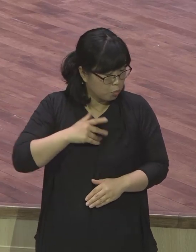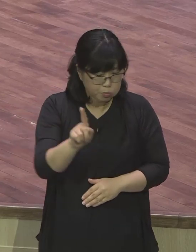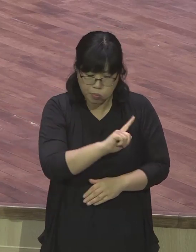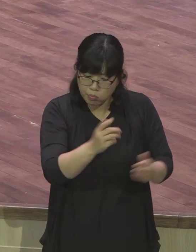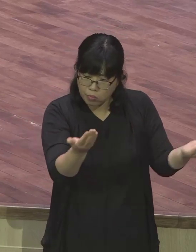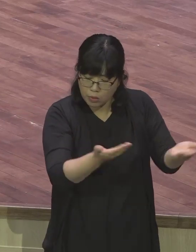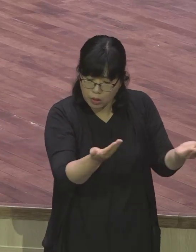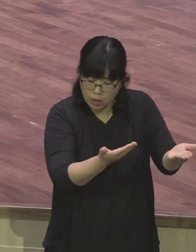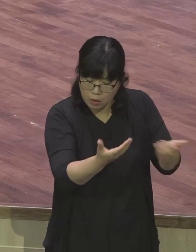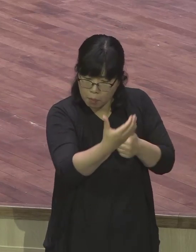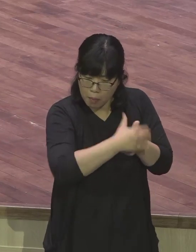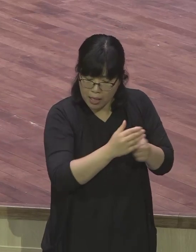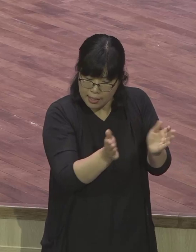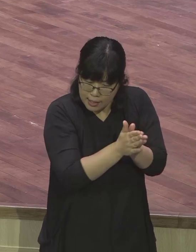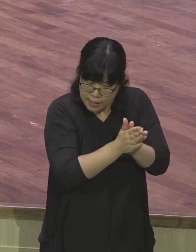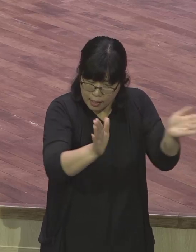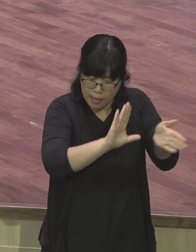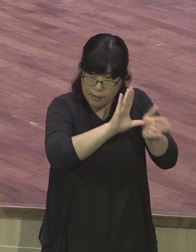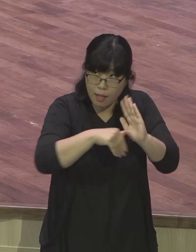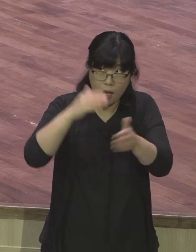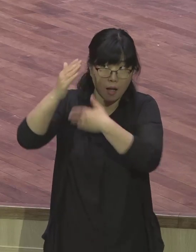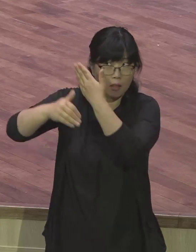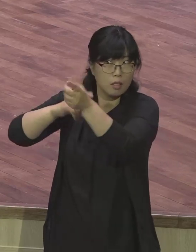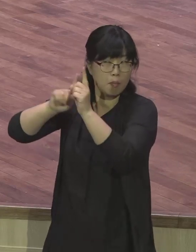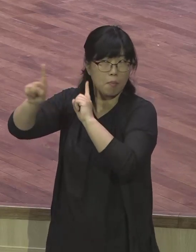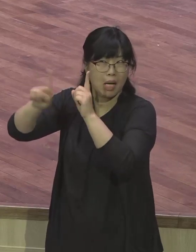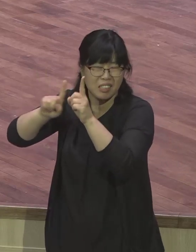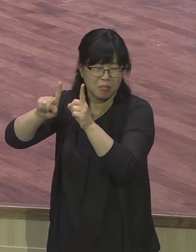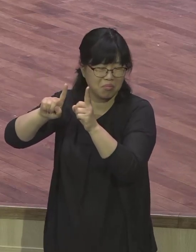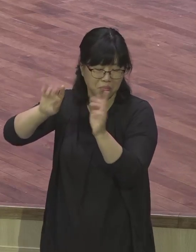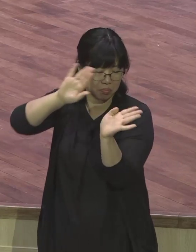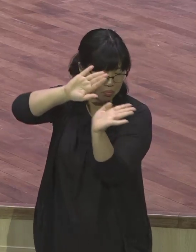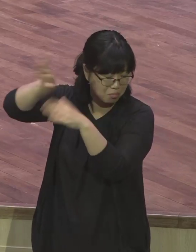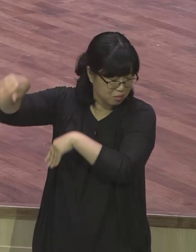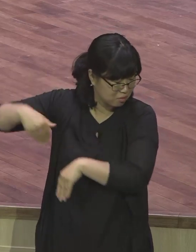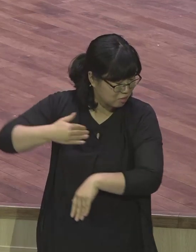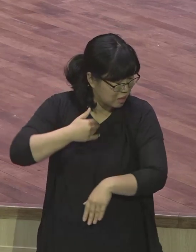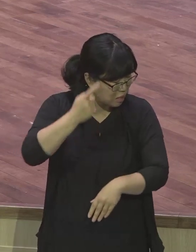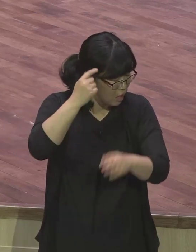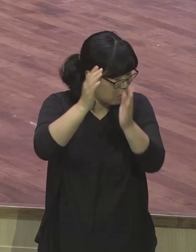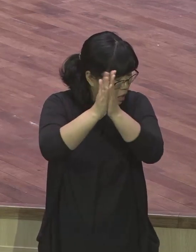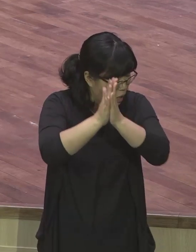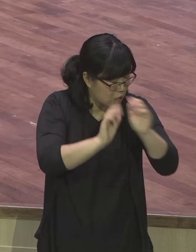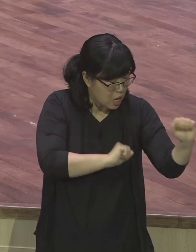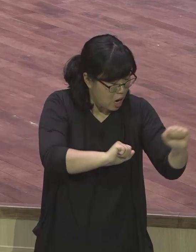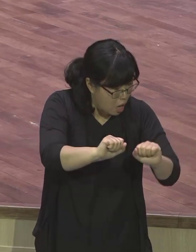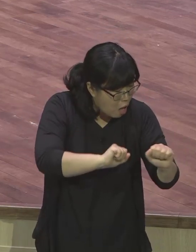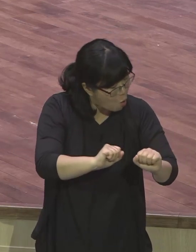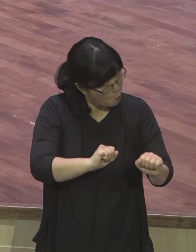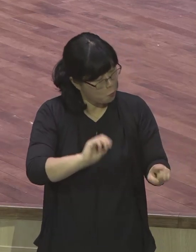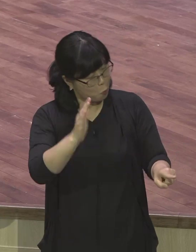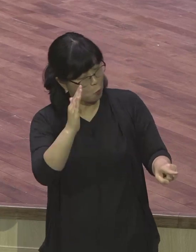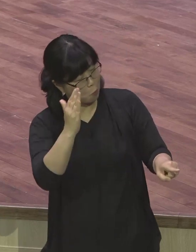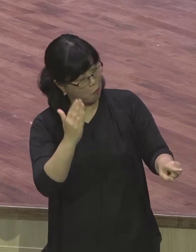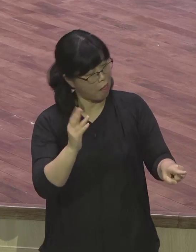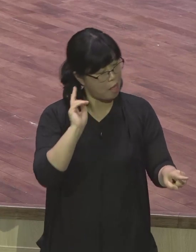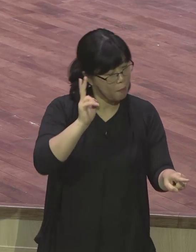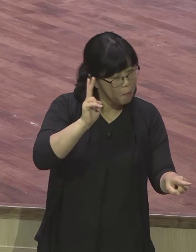붙잡지 않으면 될 것 같은데 되어지지 않고 또 그리고 된다고 해도 나중에는 문제가 오기